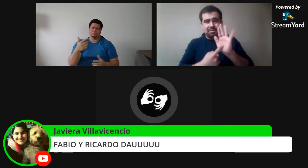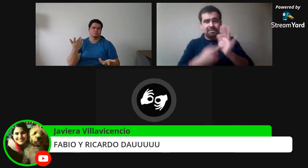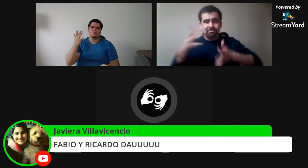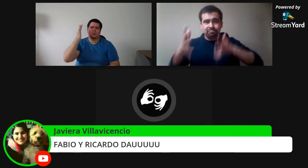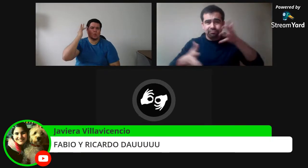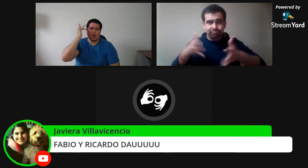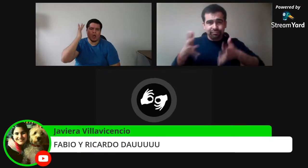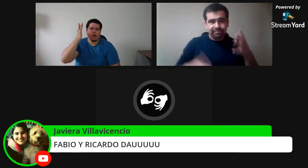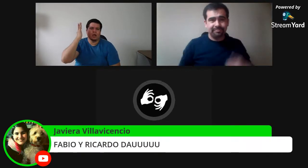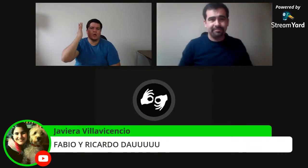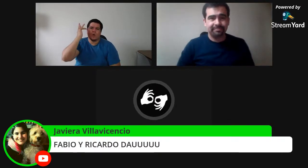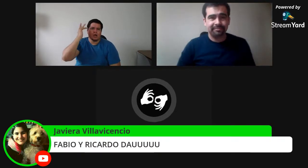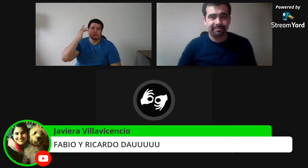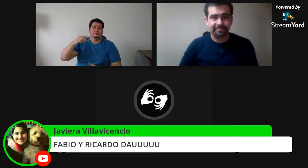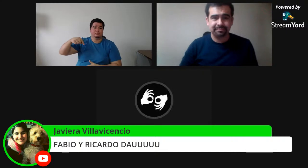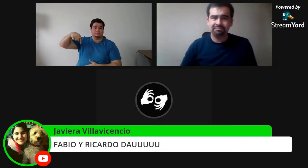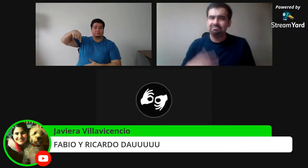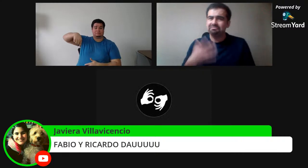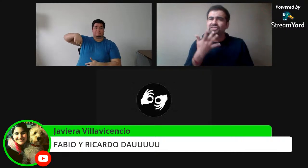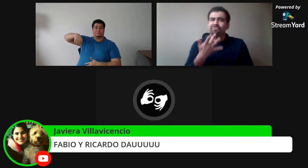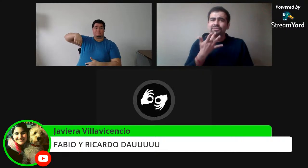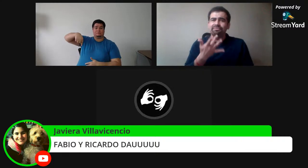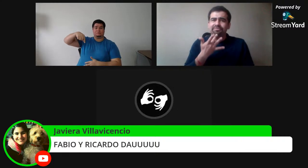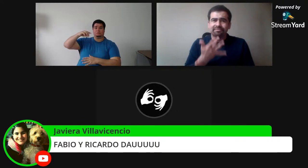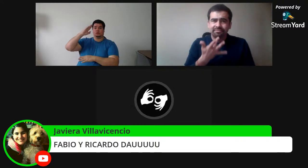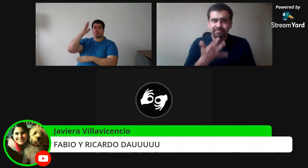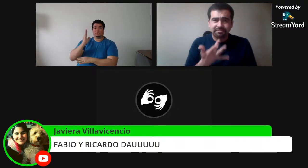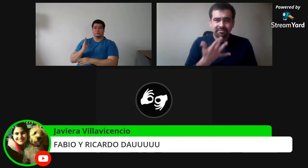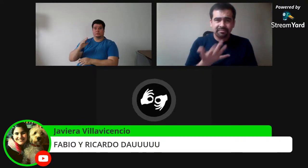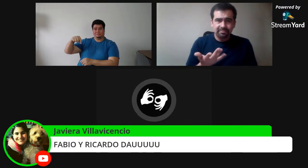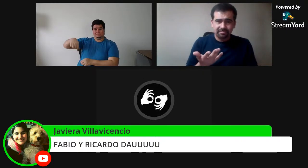escoger cuál quieren representar o cuál quieren expresar.